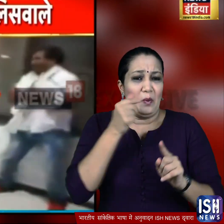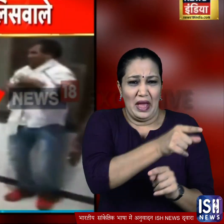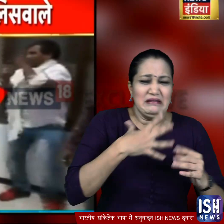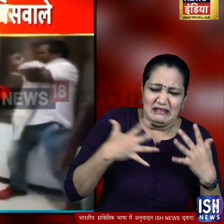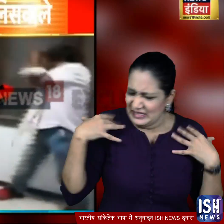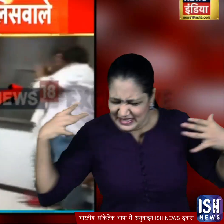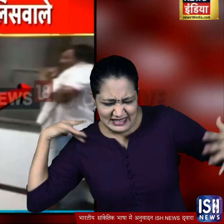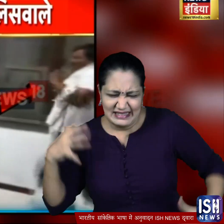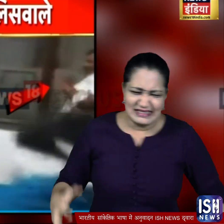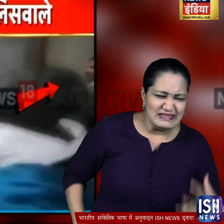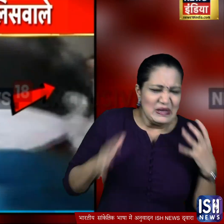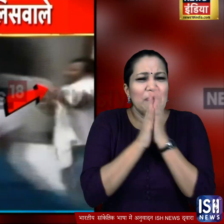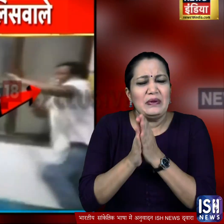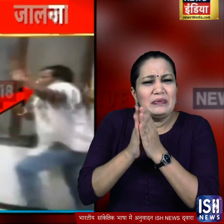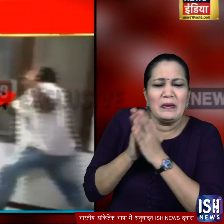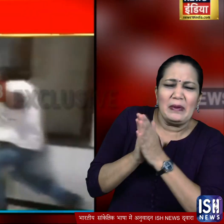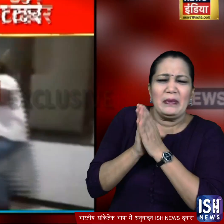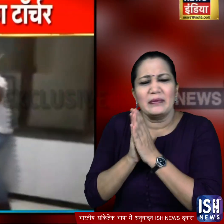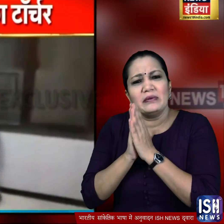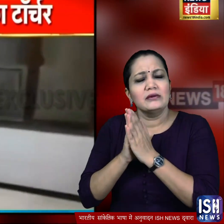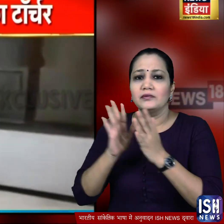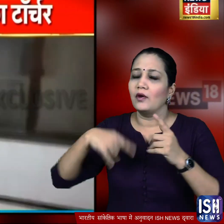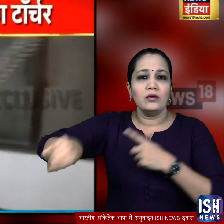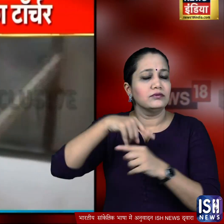करहता रहा पुलिस वालों की मिल्नतें करता रहा लेकिन किसी को भी रहम नहीं आया